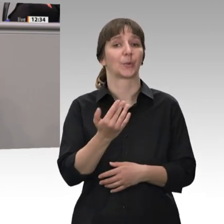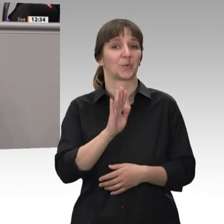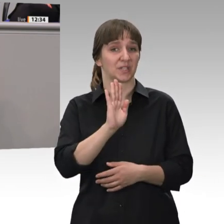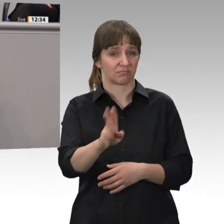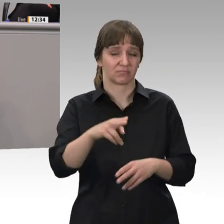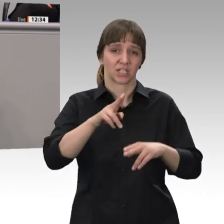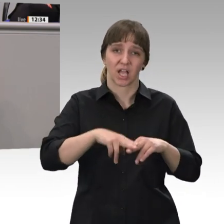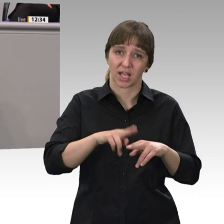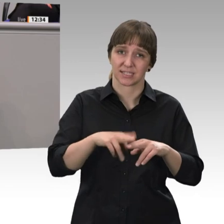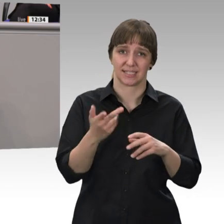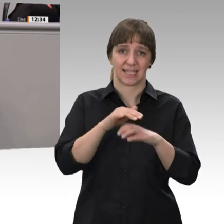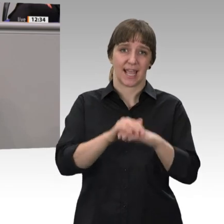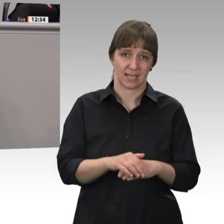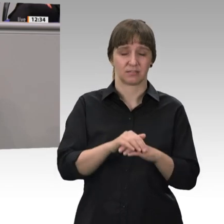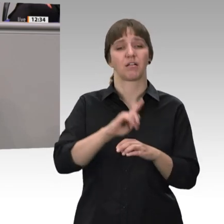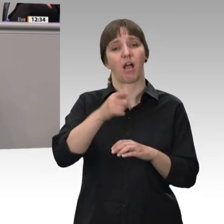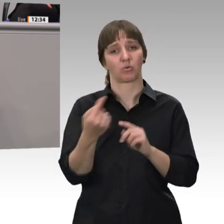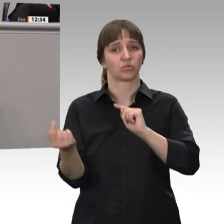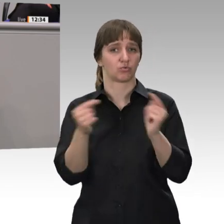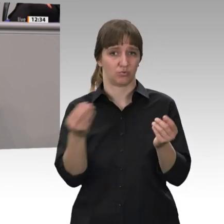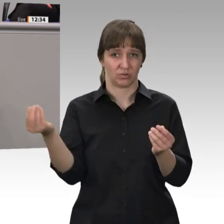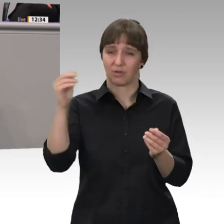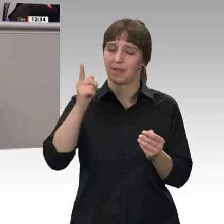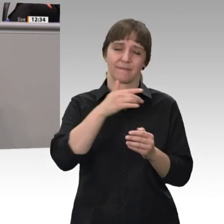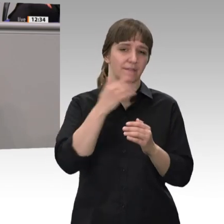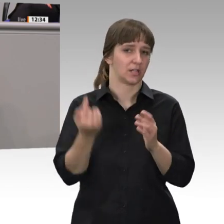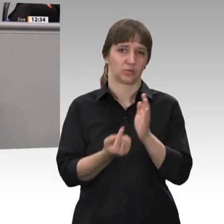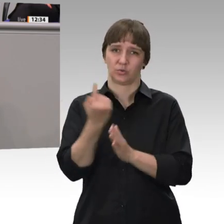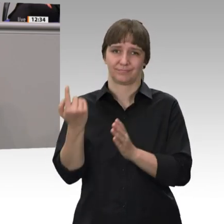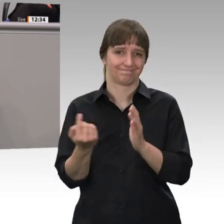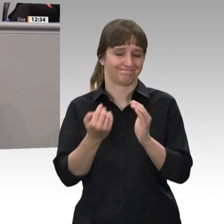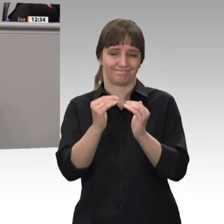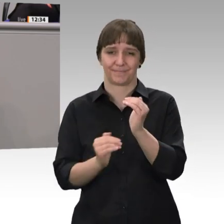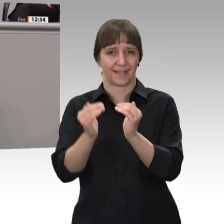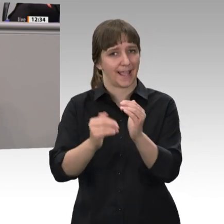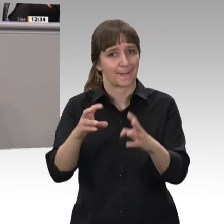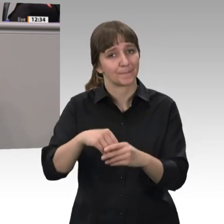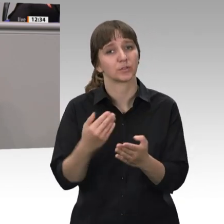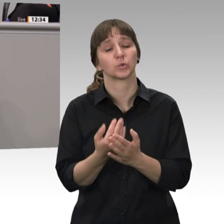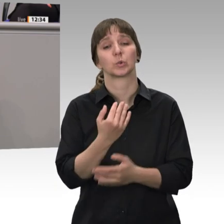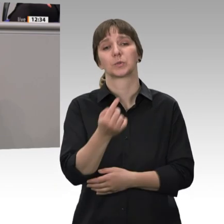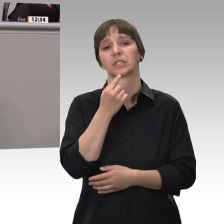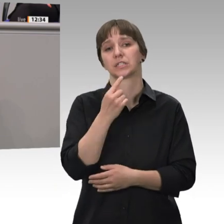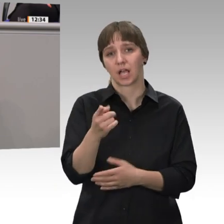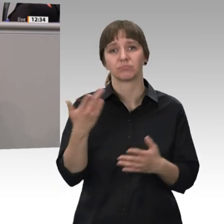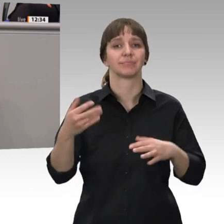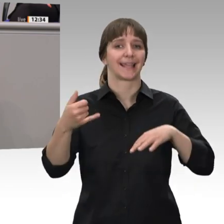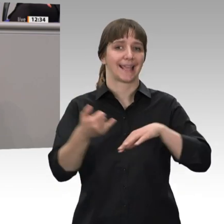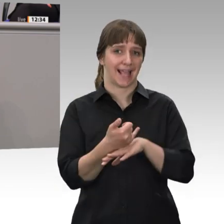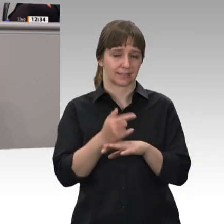Rentendiskussion. Sie enthält jedoch neue Ungerechtigkeiten. So fordern die Grünen eine Art Rentensplitting bei Ehegatten, und dies während der laufenden